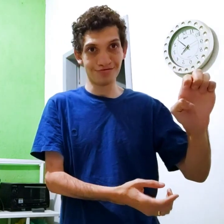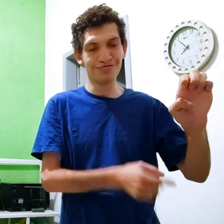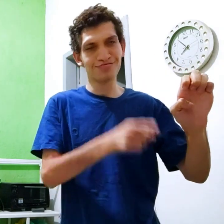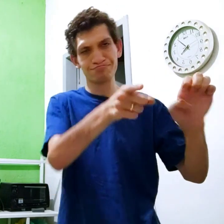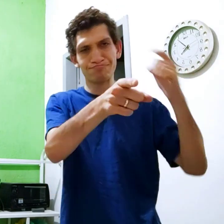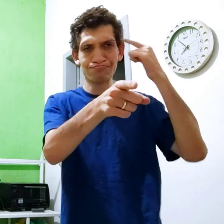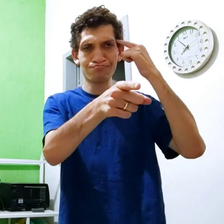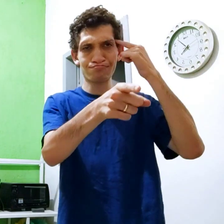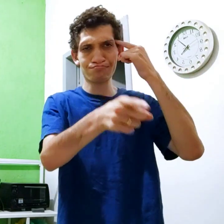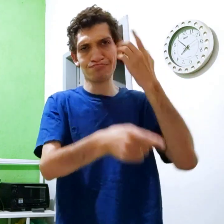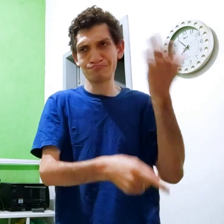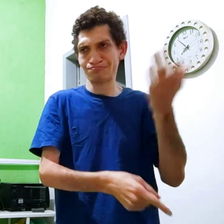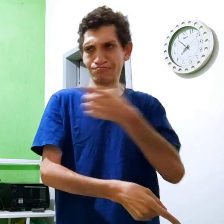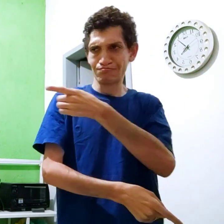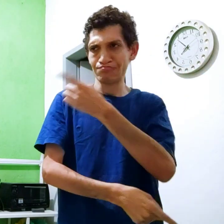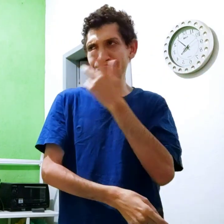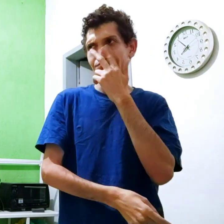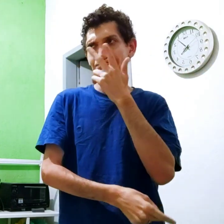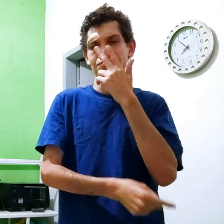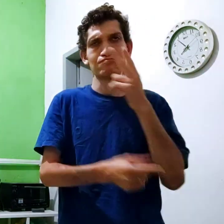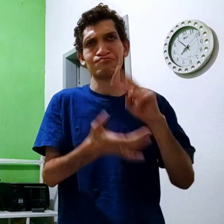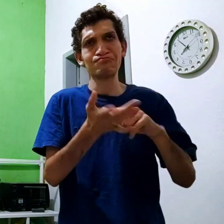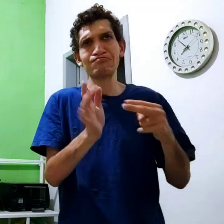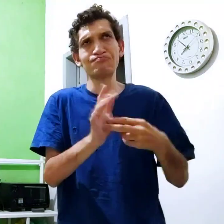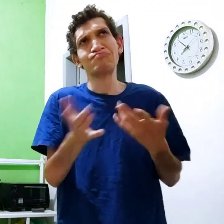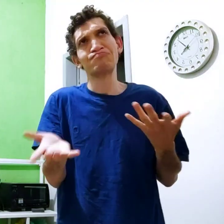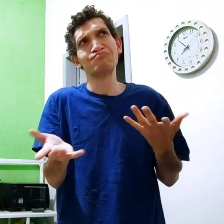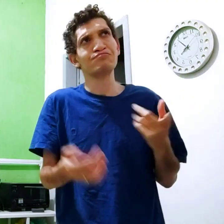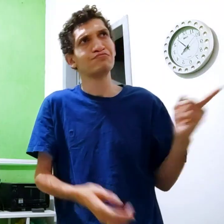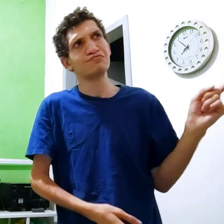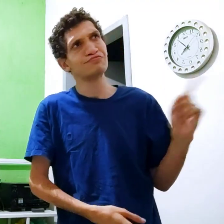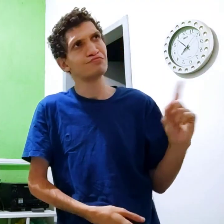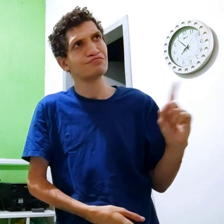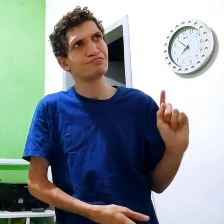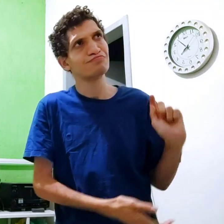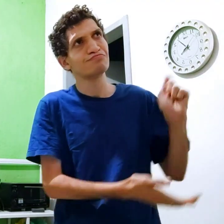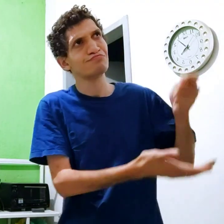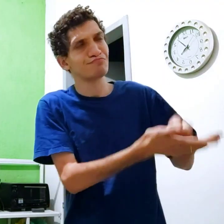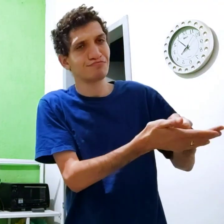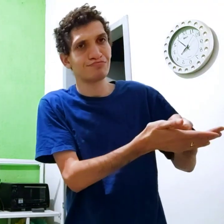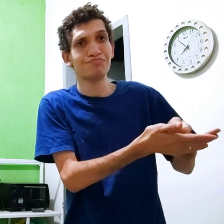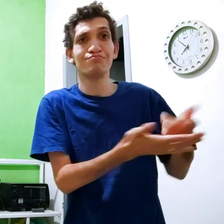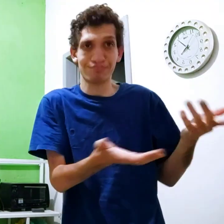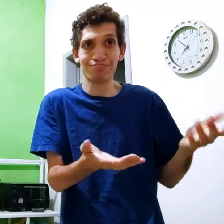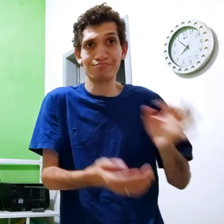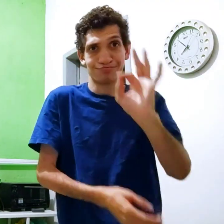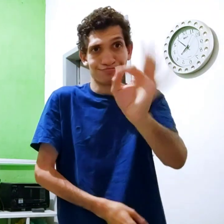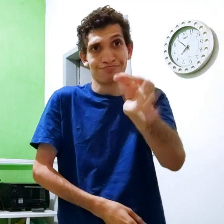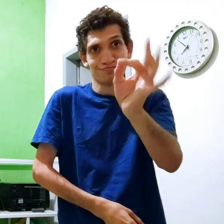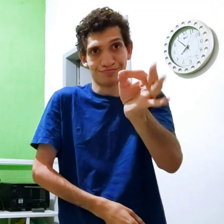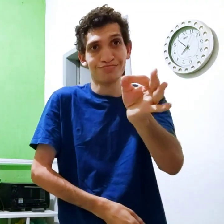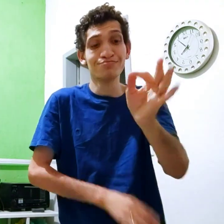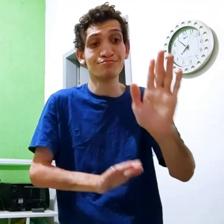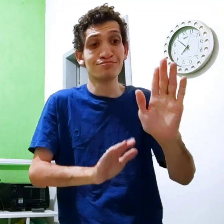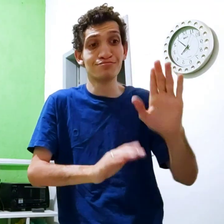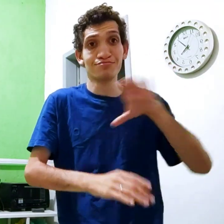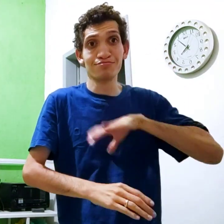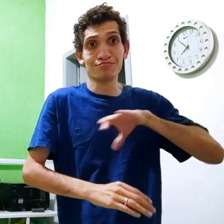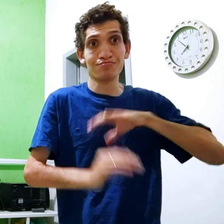ALOTE Você pede, ah, mas isso parece Significa não pagar É, tá certo